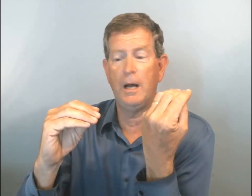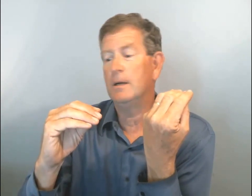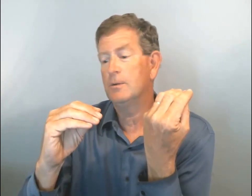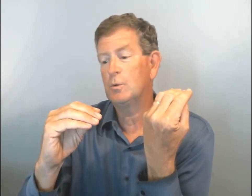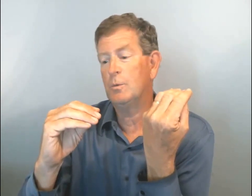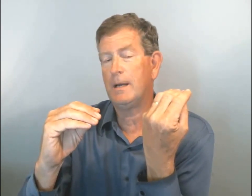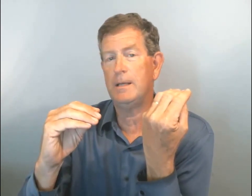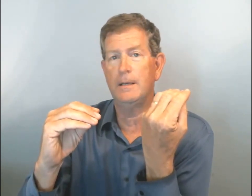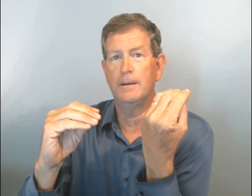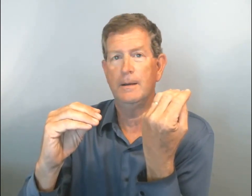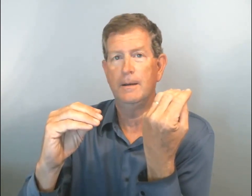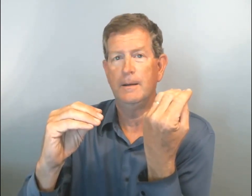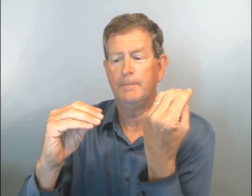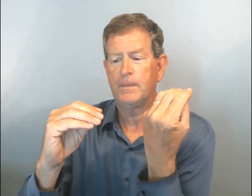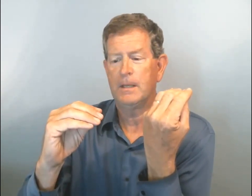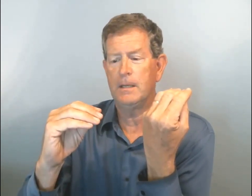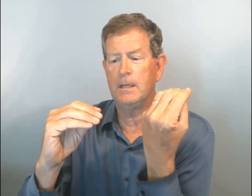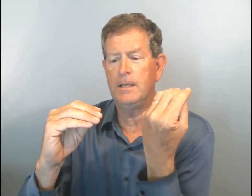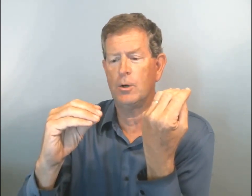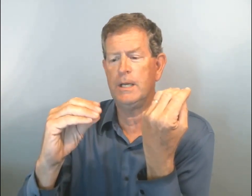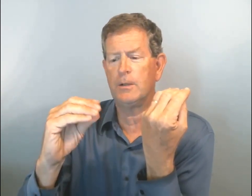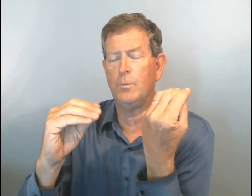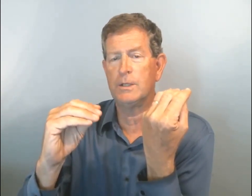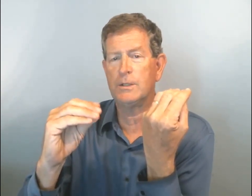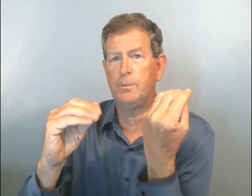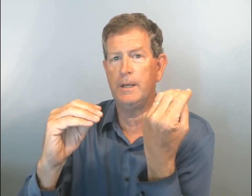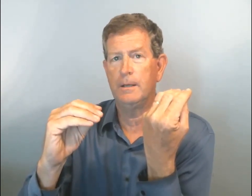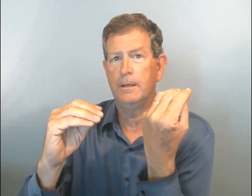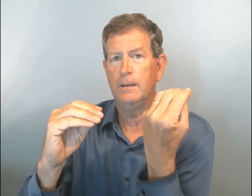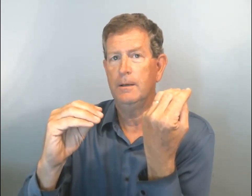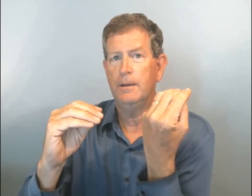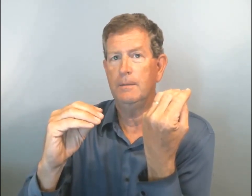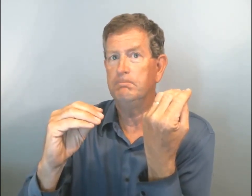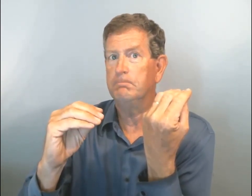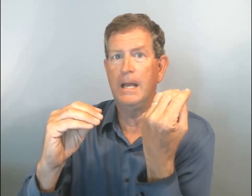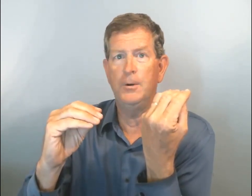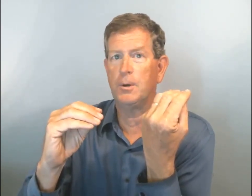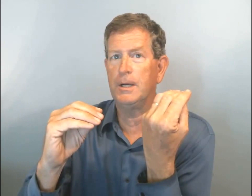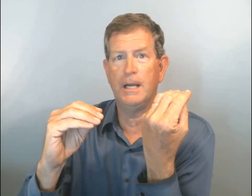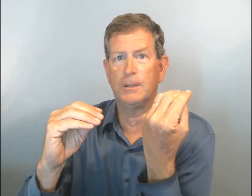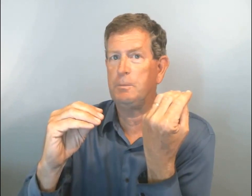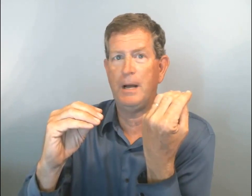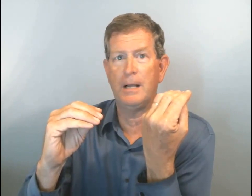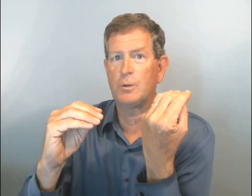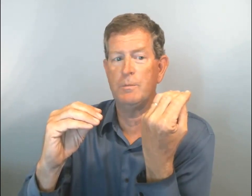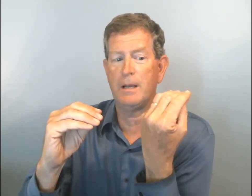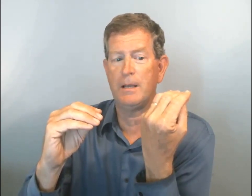son mari. Il dit, regarde-moi, s'il te plaît. Elle ne regarde pas son mari.